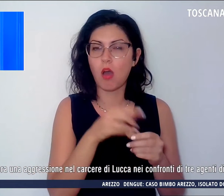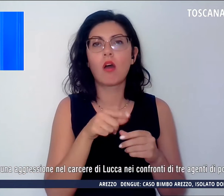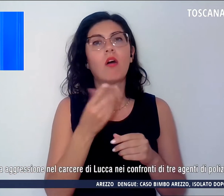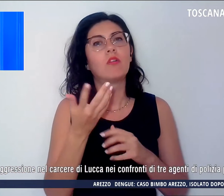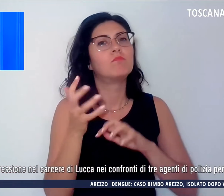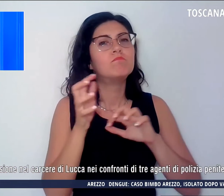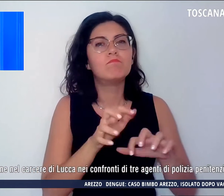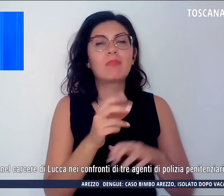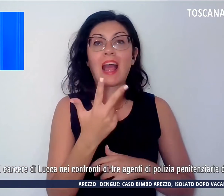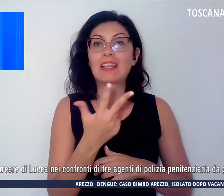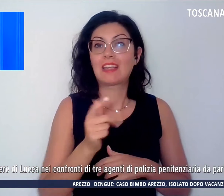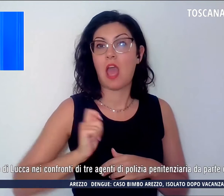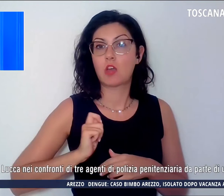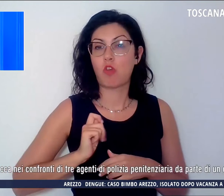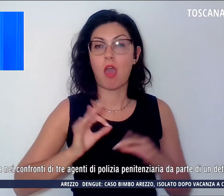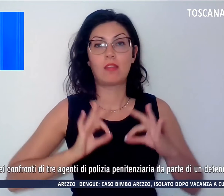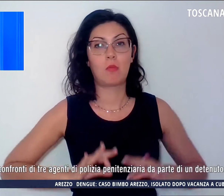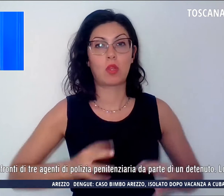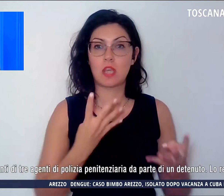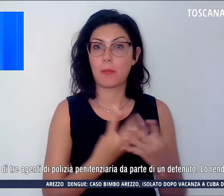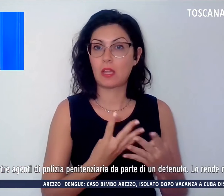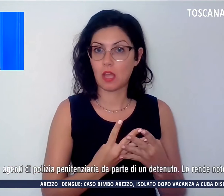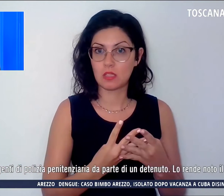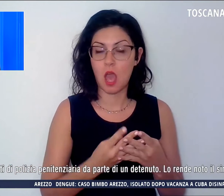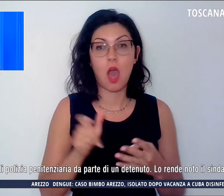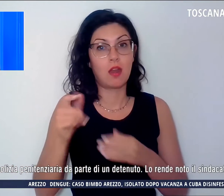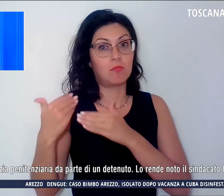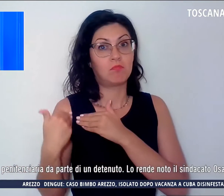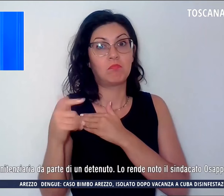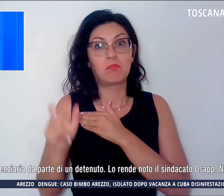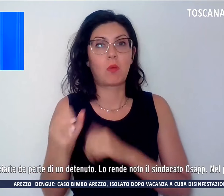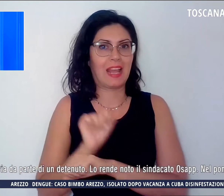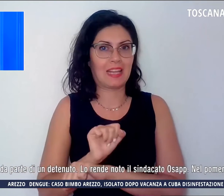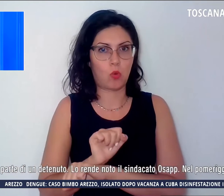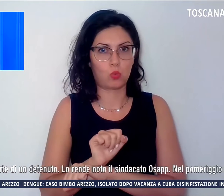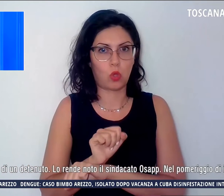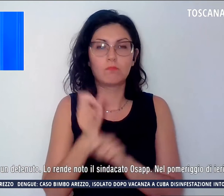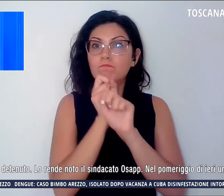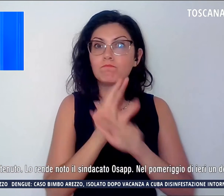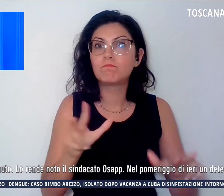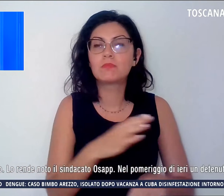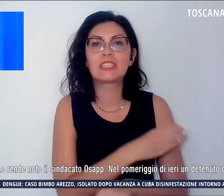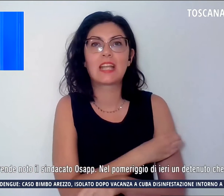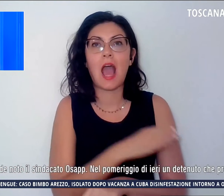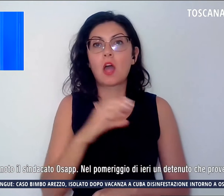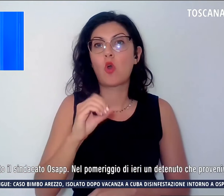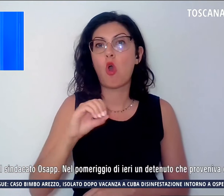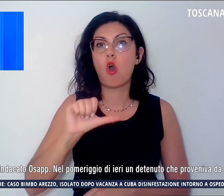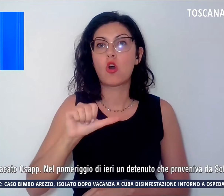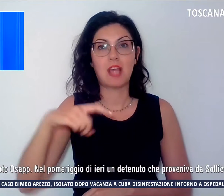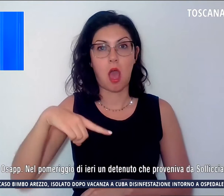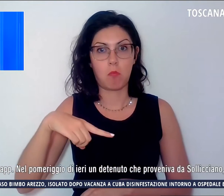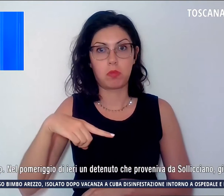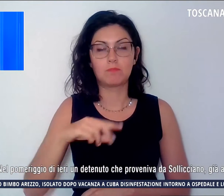agenti di polizia penitenziaria da parte di un detenuto. Lo rende noto il sindacato OSAP. Nel